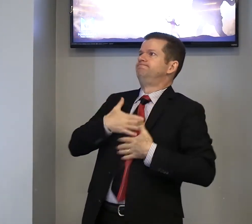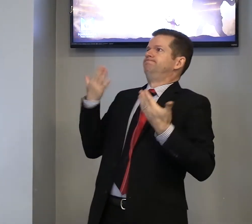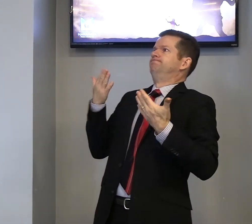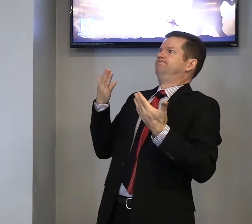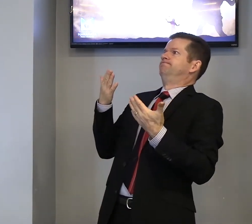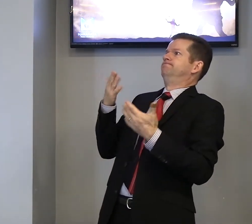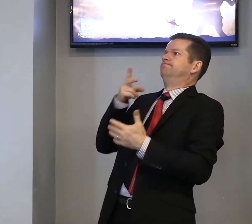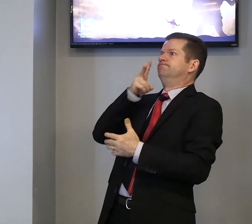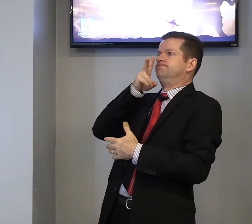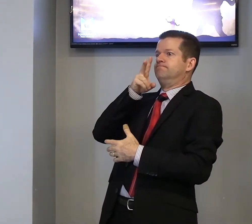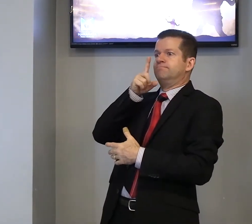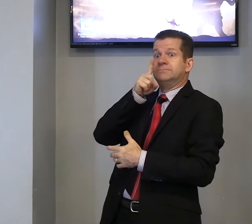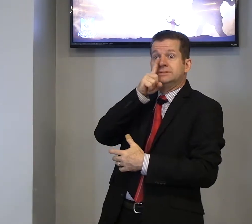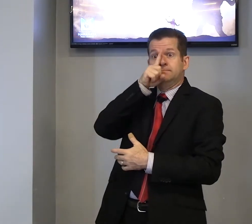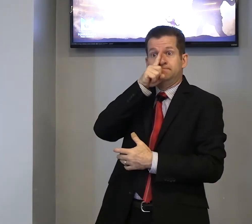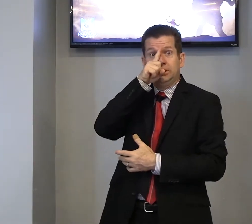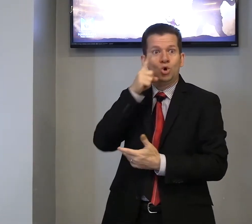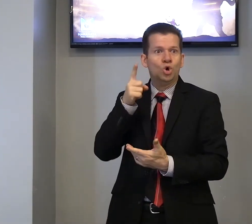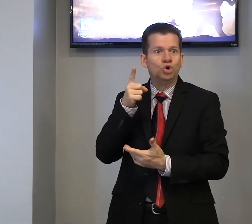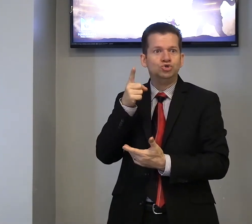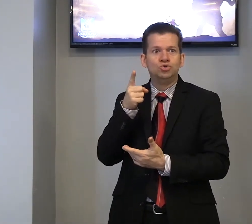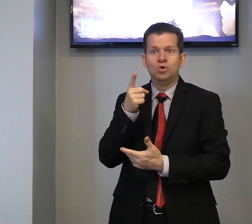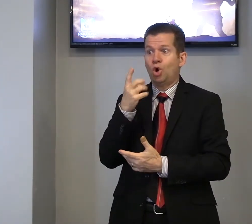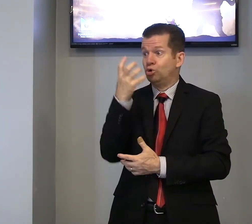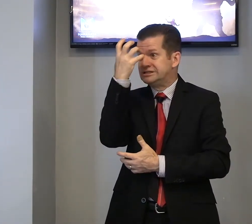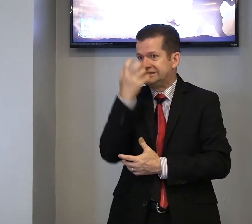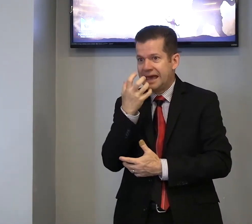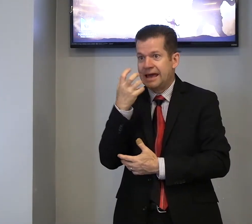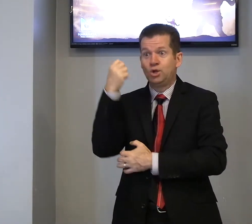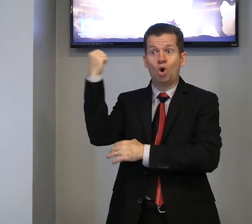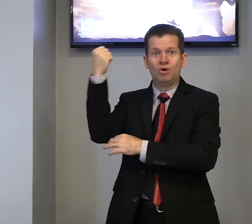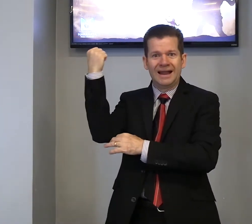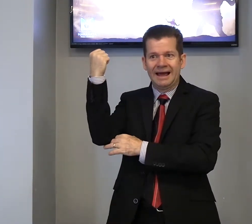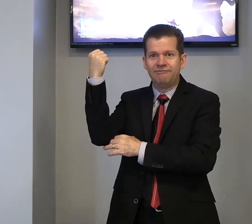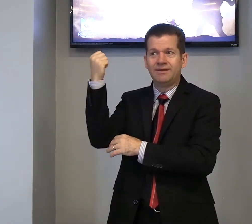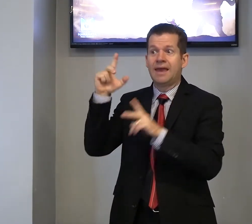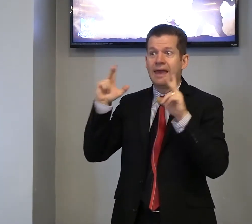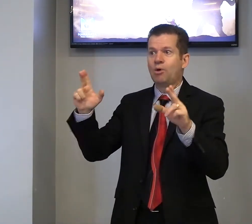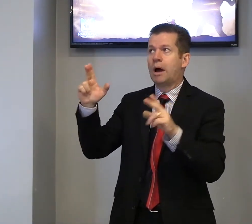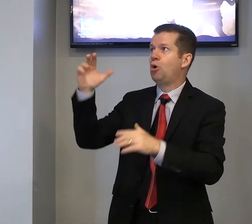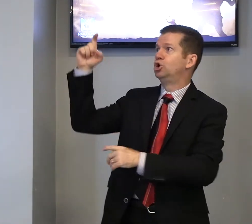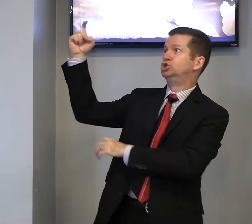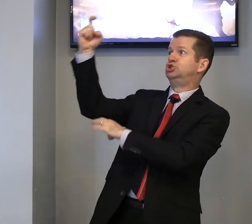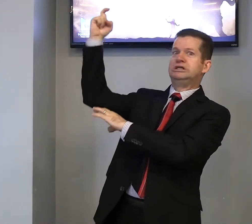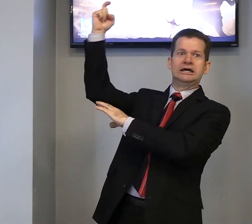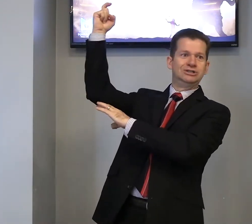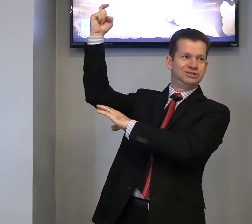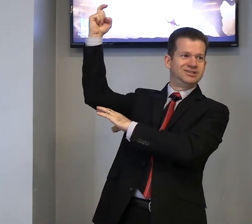perigoso, ou sério, ou grave, é igual gigante,